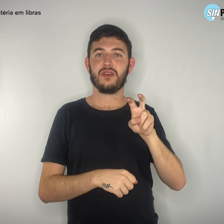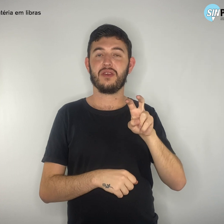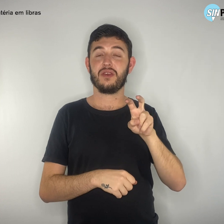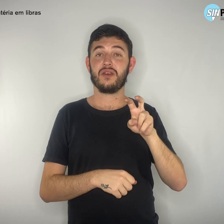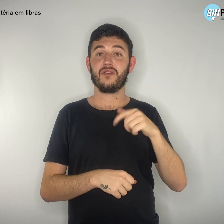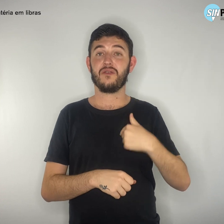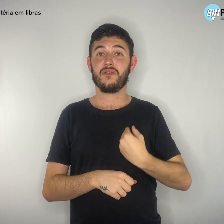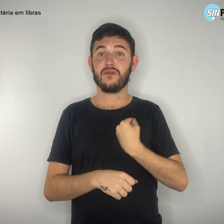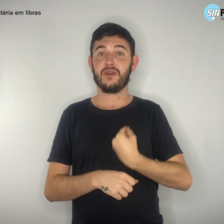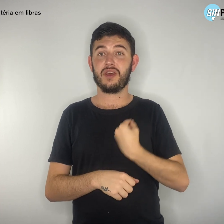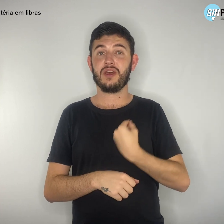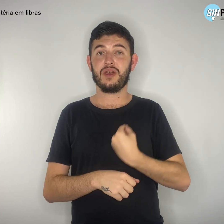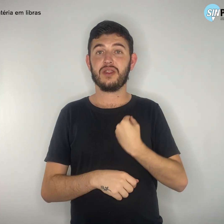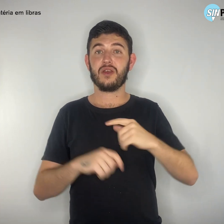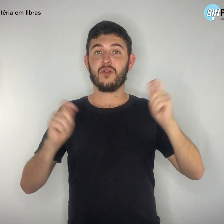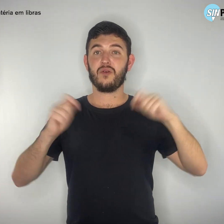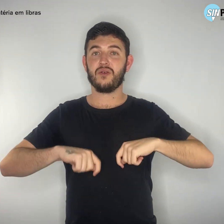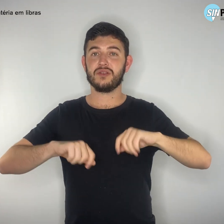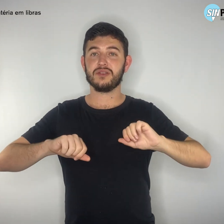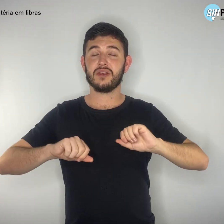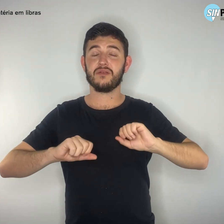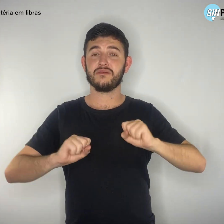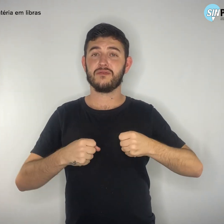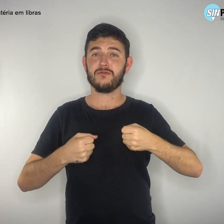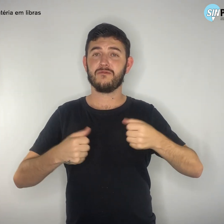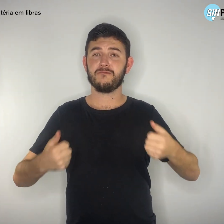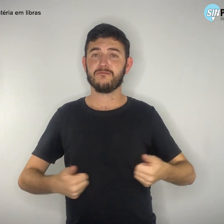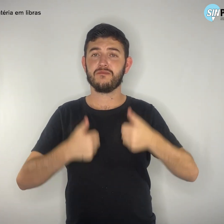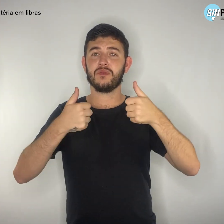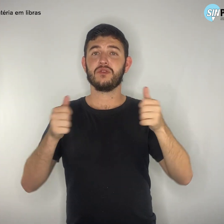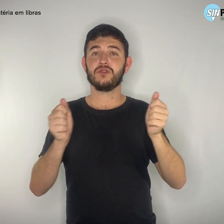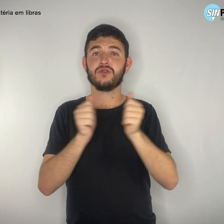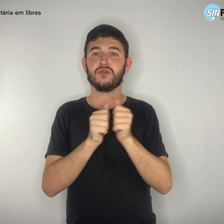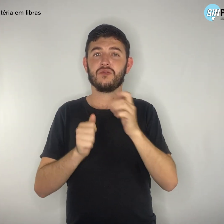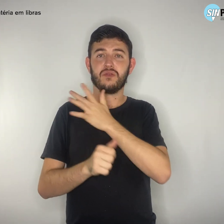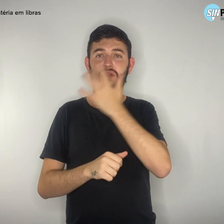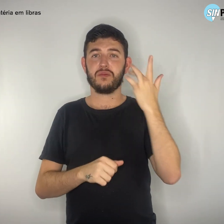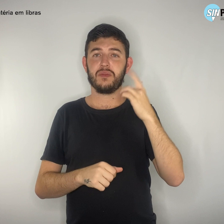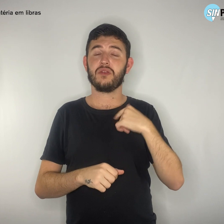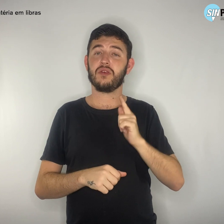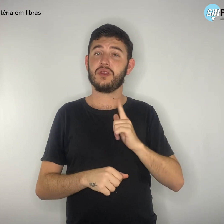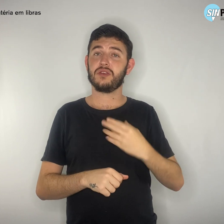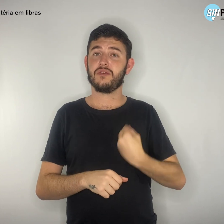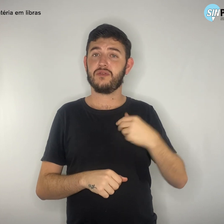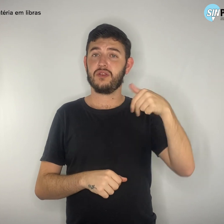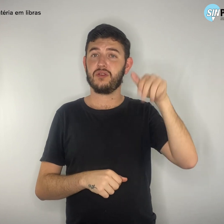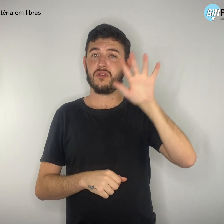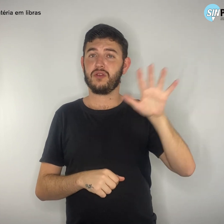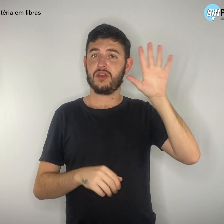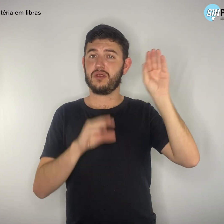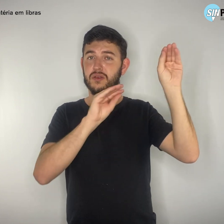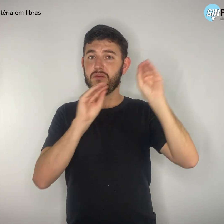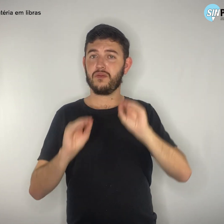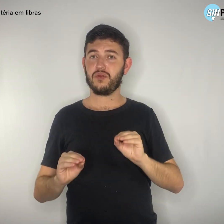de vida, com muitos dos seus conterrâneos. Chegou à capital desempregada,